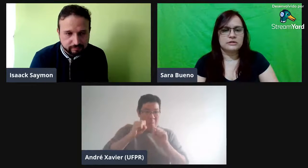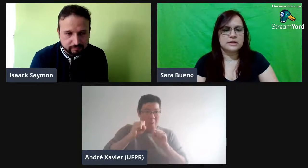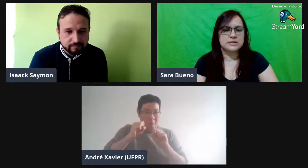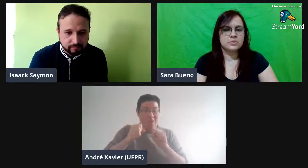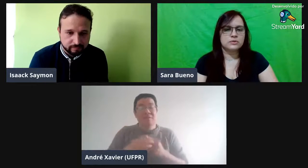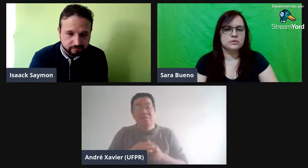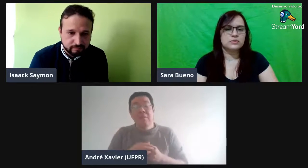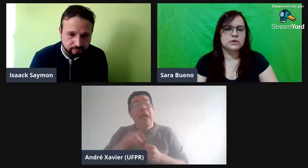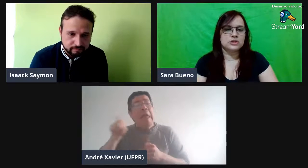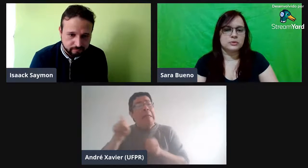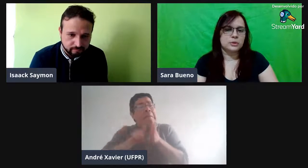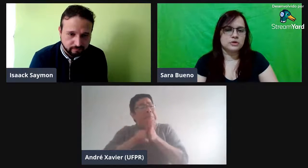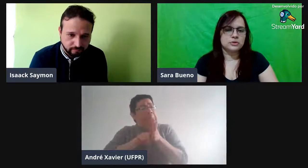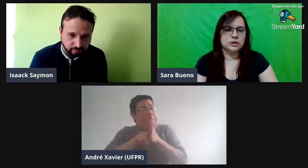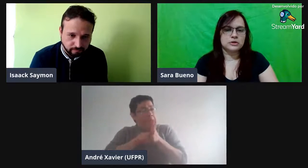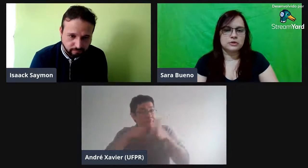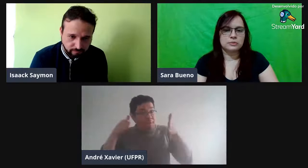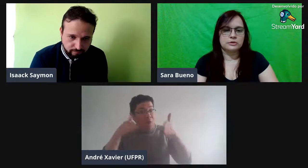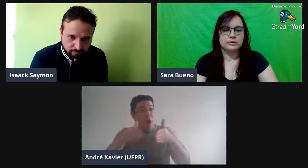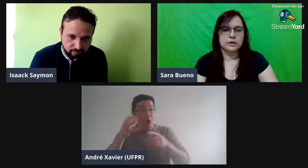Ele fala sobre o uso do dedinho, pode colocar o dedinho pra fora.